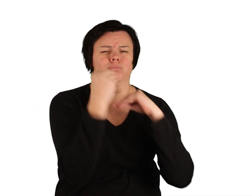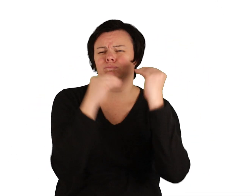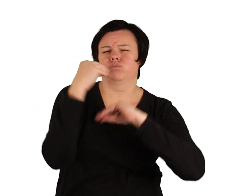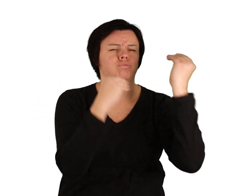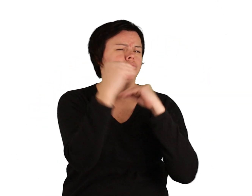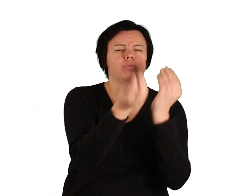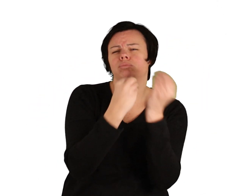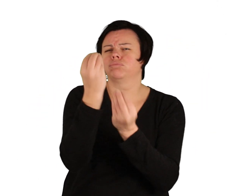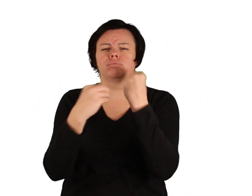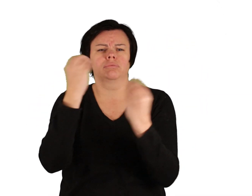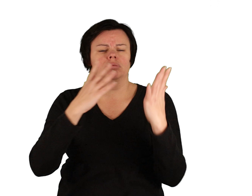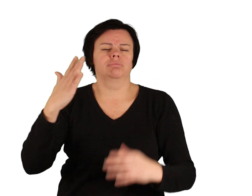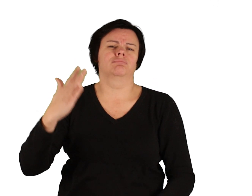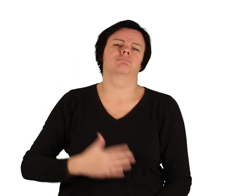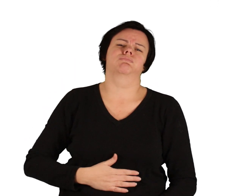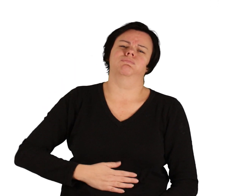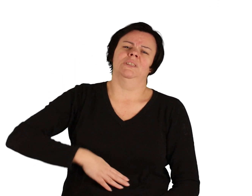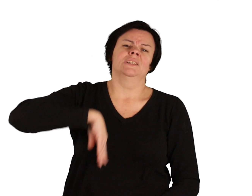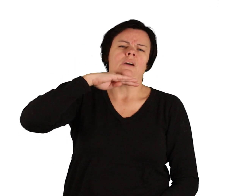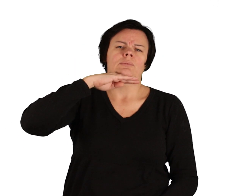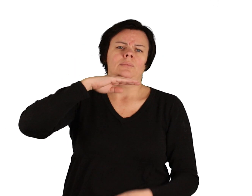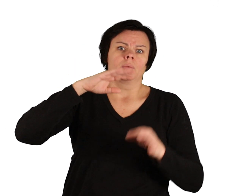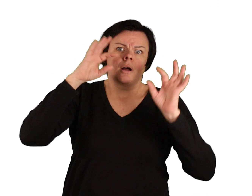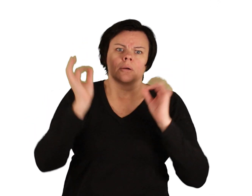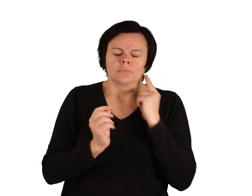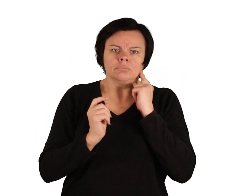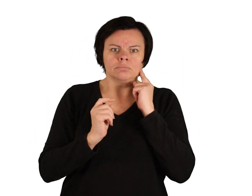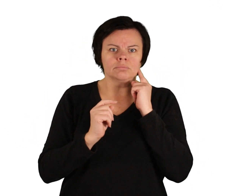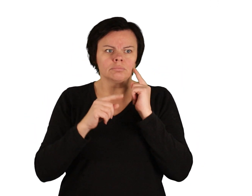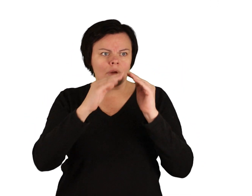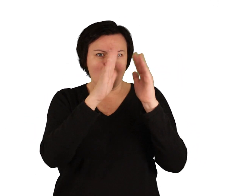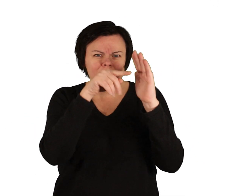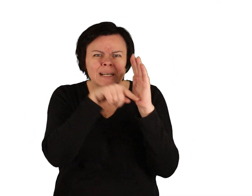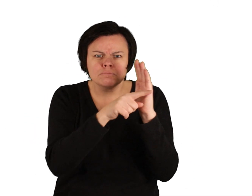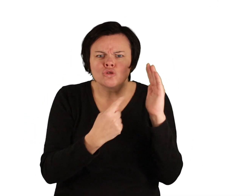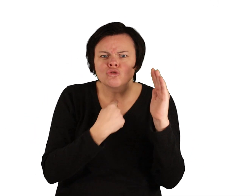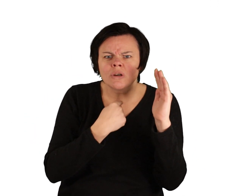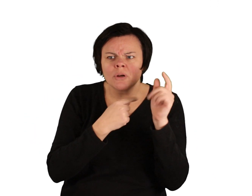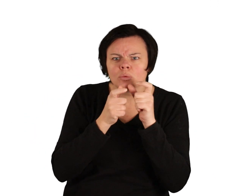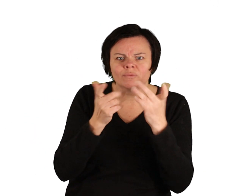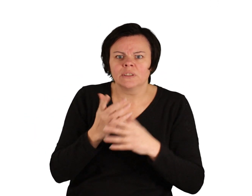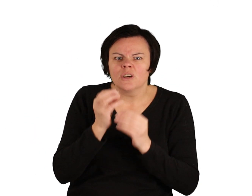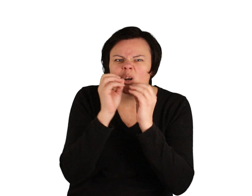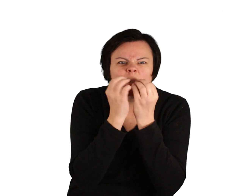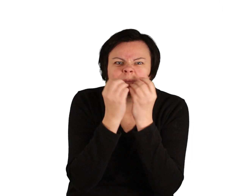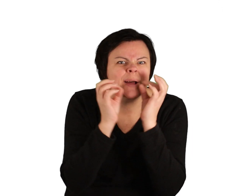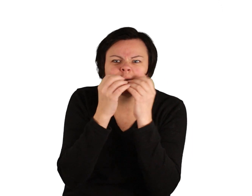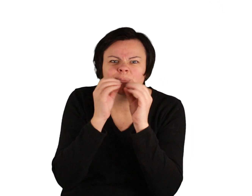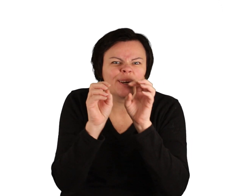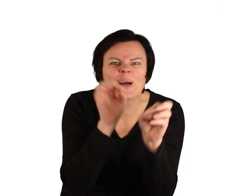Plötzlich hörten sie aus dem Inneren eine Stimme, die rief, Knusper, Knusper, Knäuschen, wer knuspert